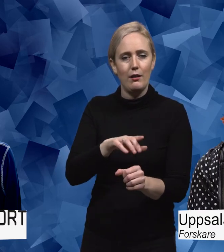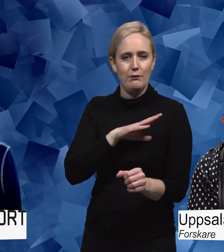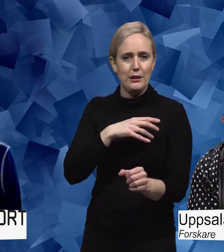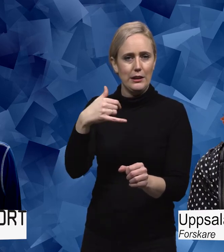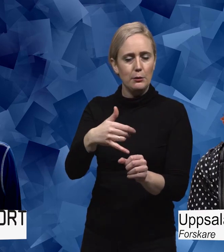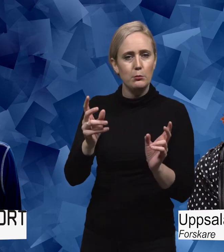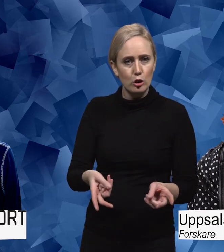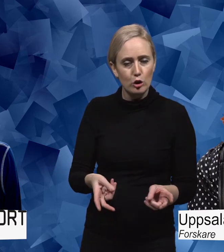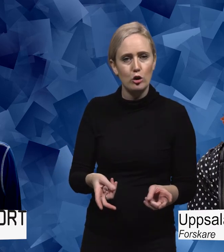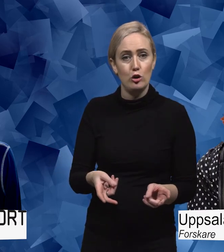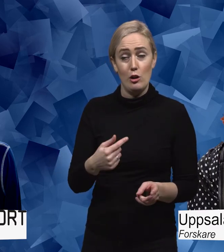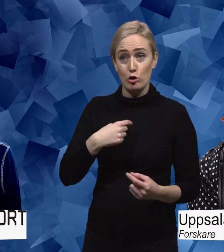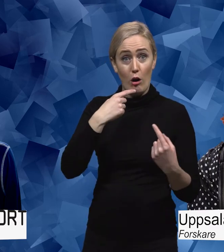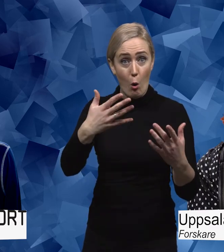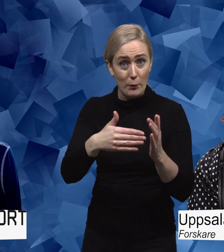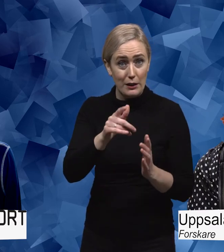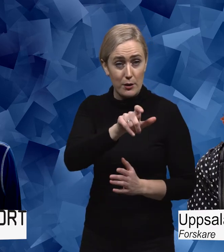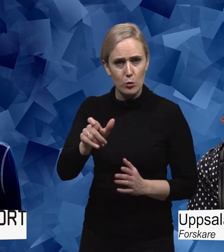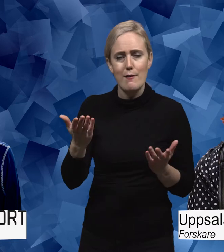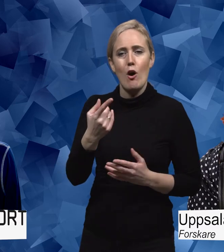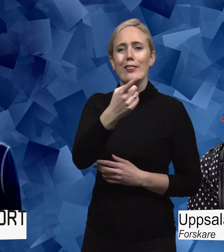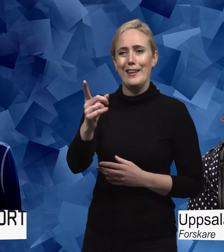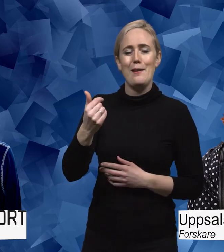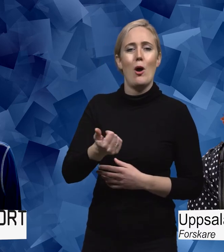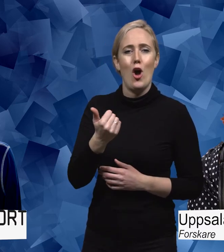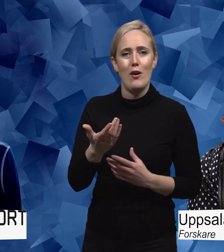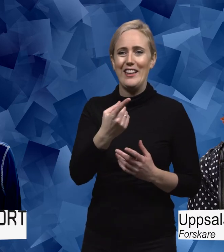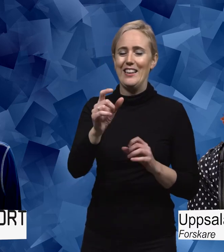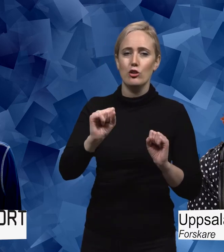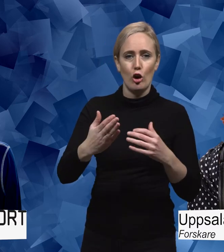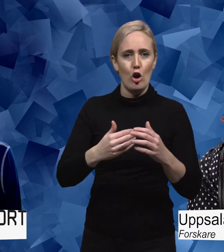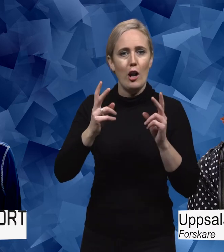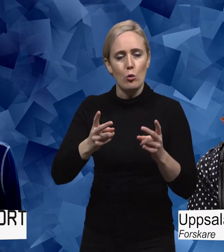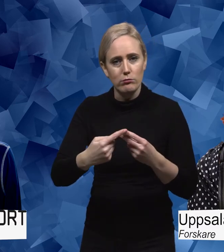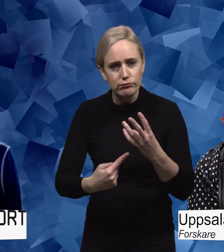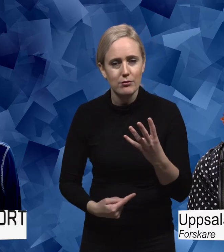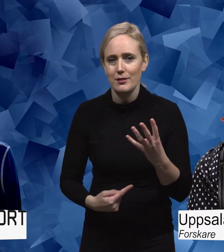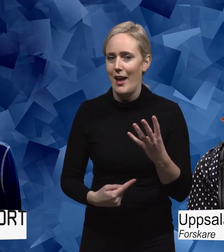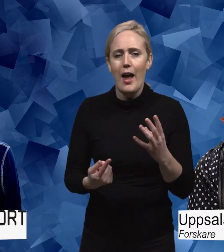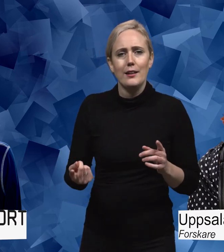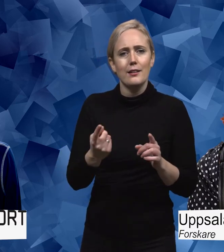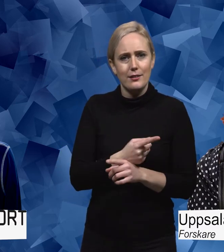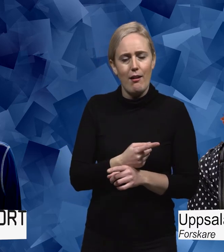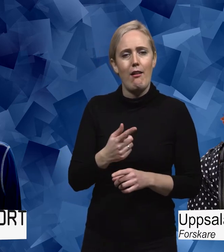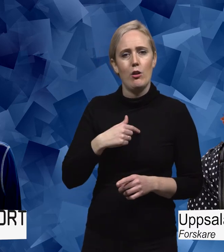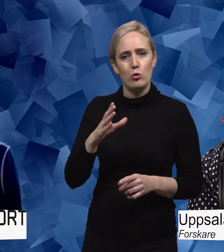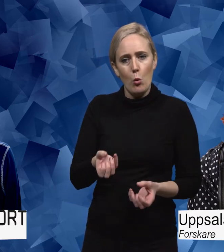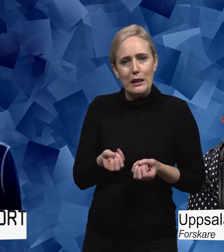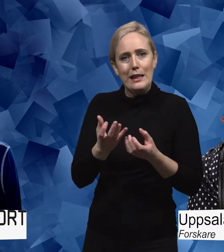att istället för att tala om för personer vad de behöver eller vad de ska göra. Så försöka ge dem metoder för att hitta själv